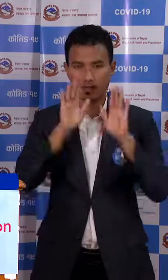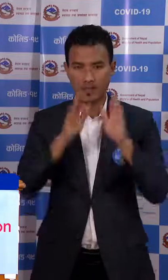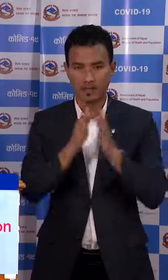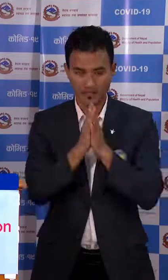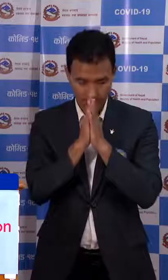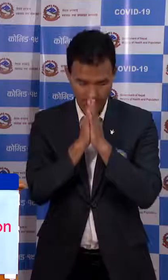जन्निबाद, नमस्कार.